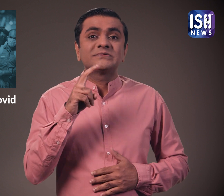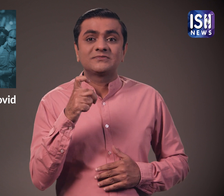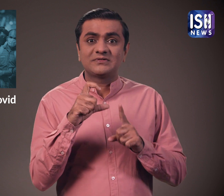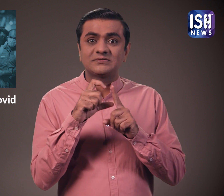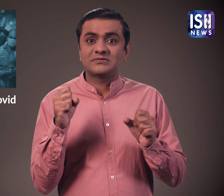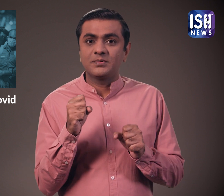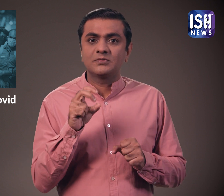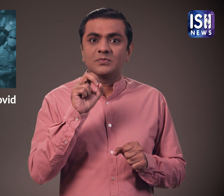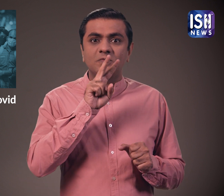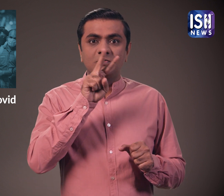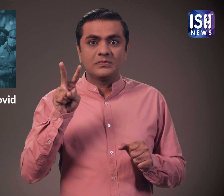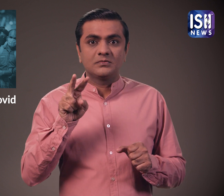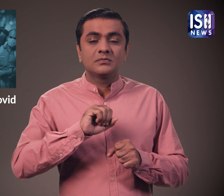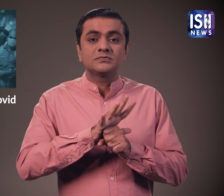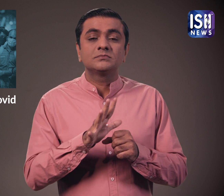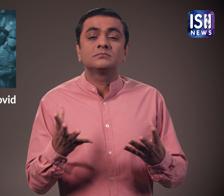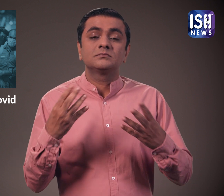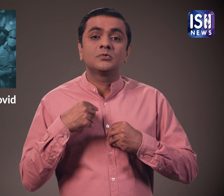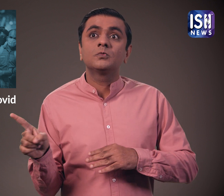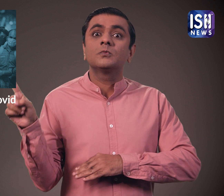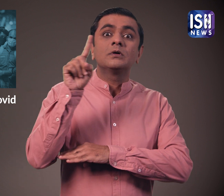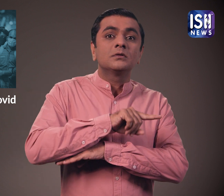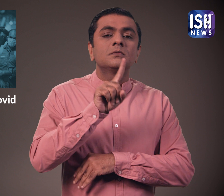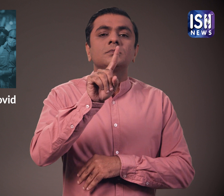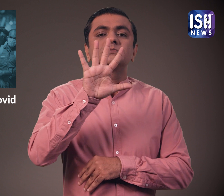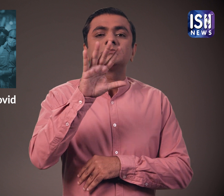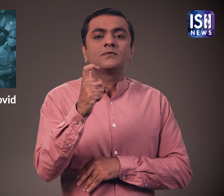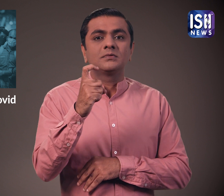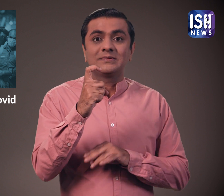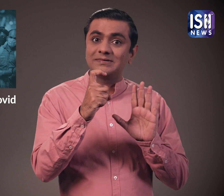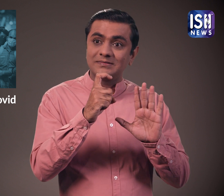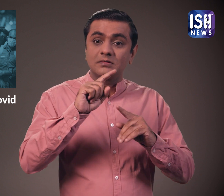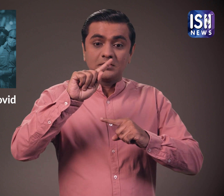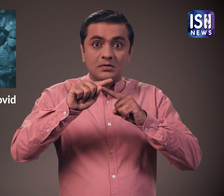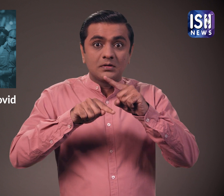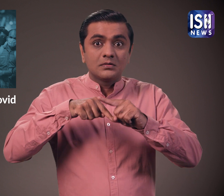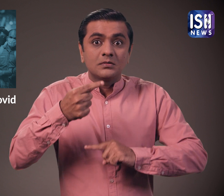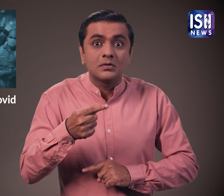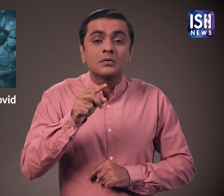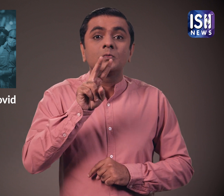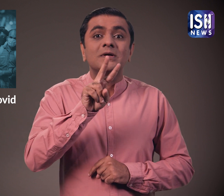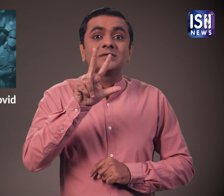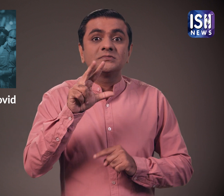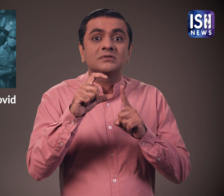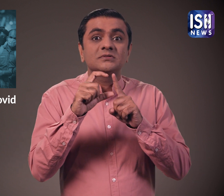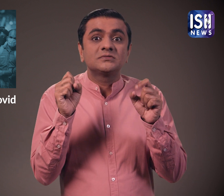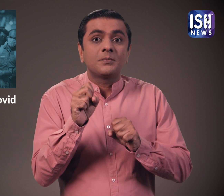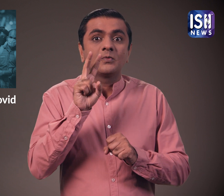दिसंबर 2022 को भारत ने 157 नए कोविड के मामले दर्ज किये जबकि अगले दिन यानी 28 दिसंबर